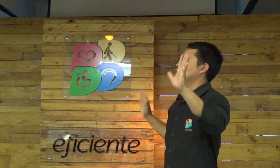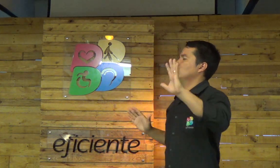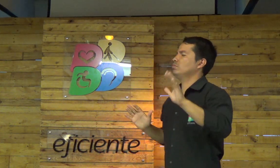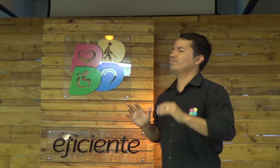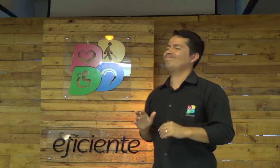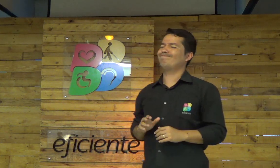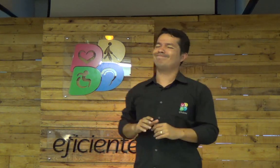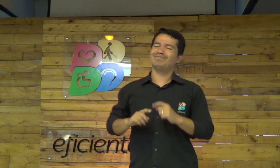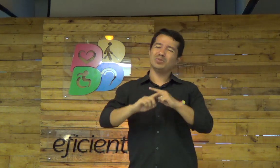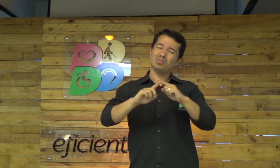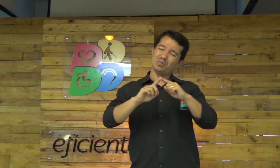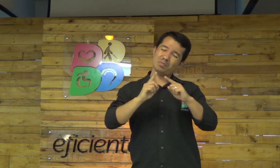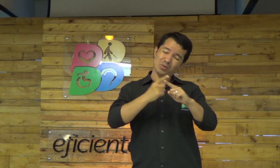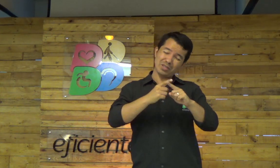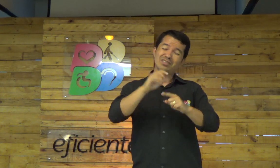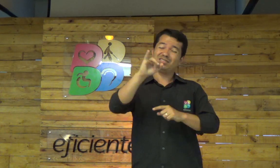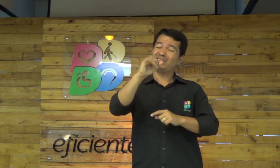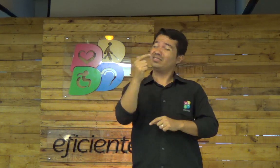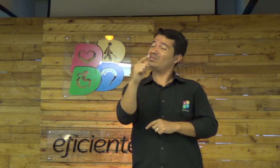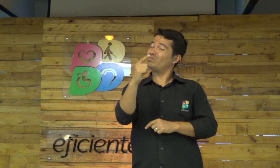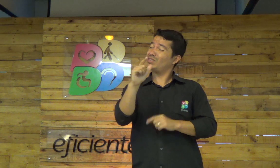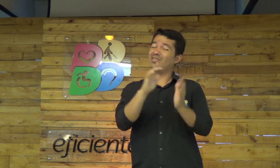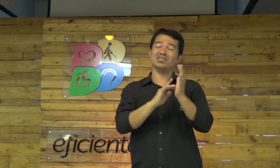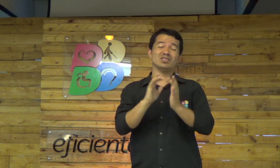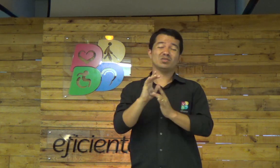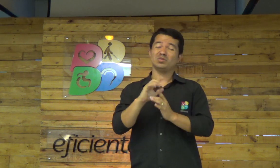é o meu advogado diante de Deus. porque